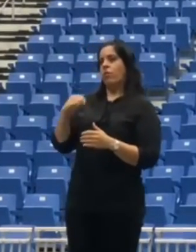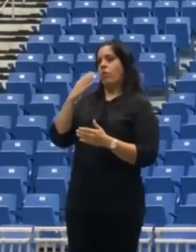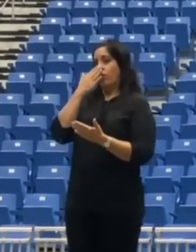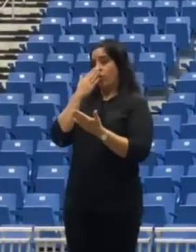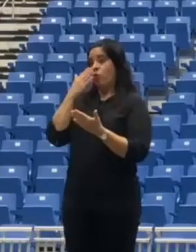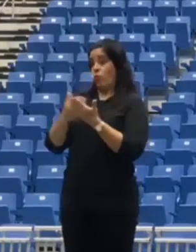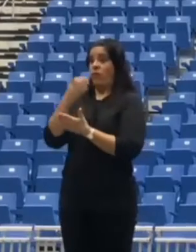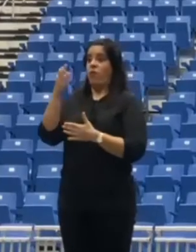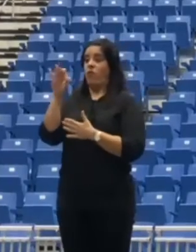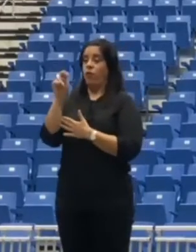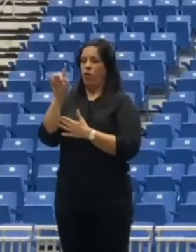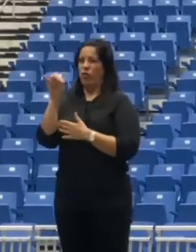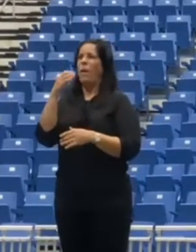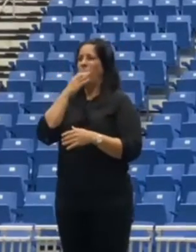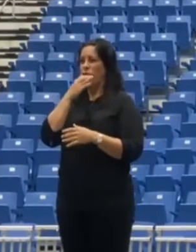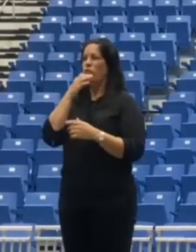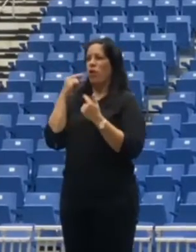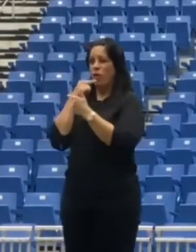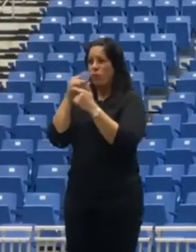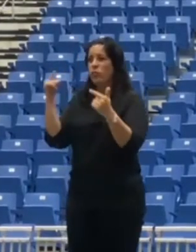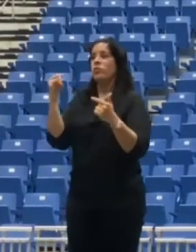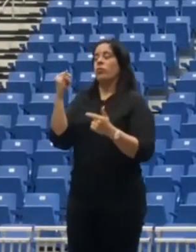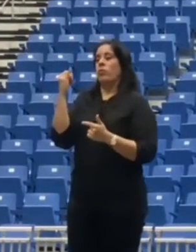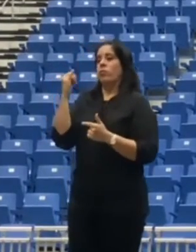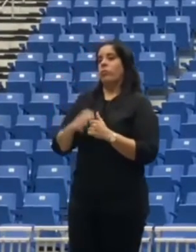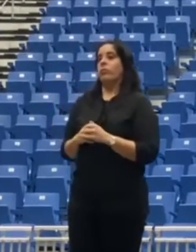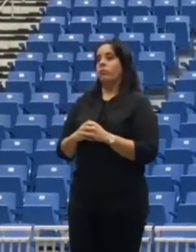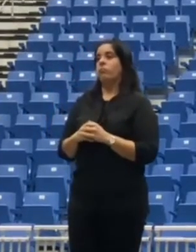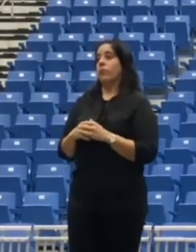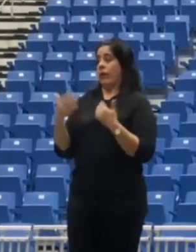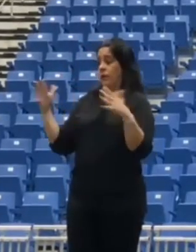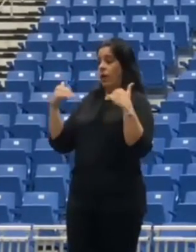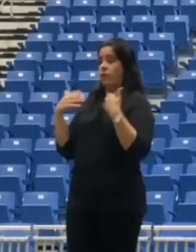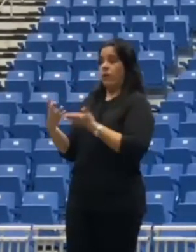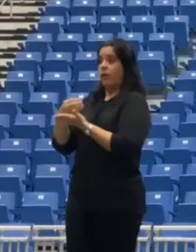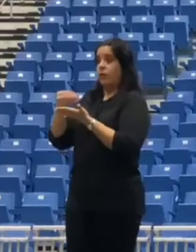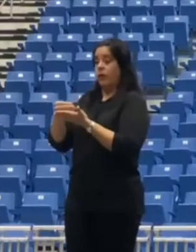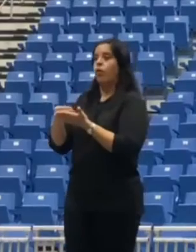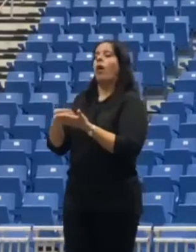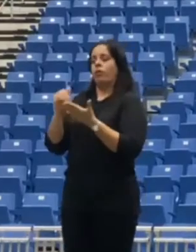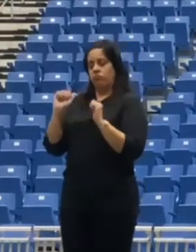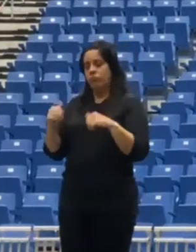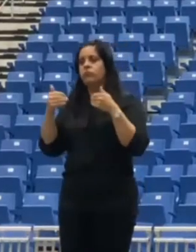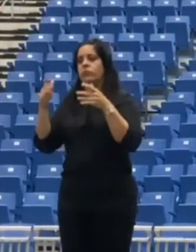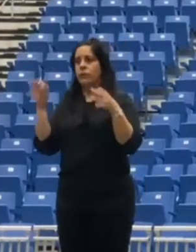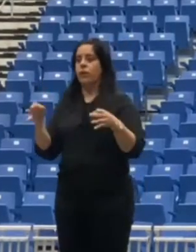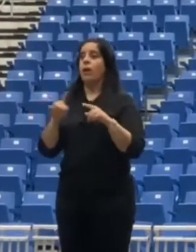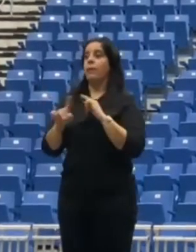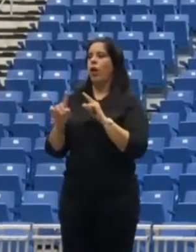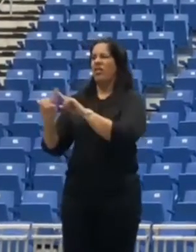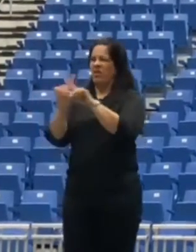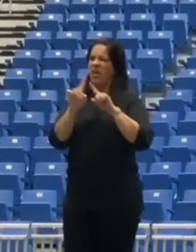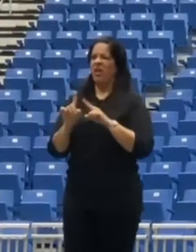incentivos que obviamente los vamos a anunciar más adelante cuando tengamos ya todo el dinero y podamos hacer ese tipo de cosas pero vienen diferentes tipos